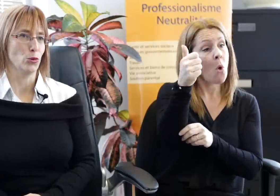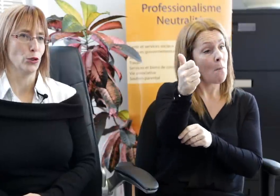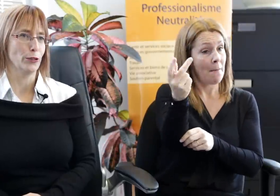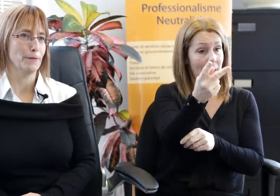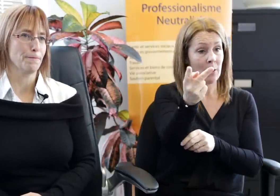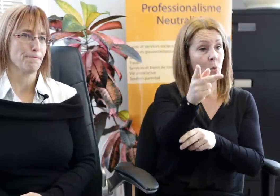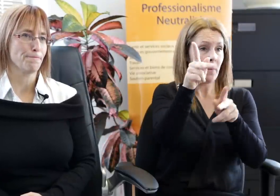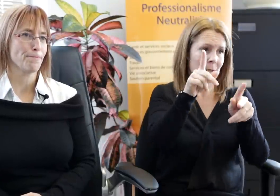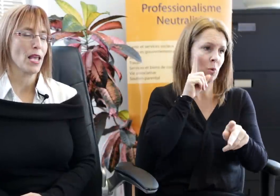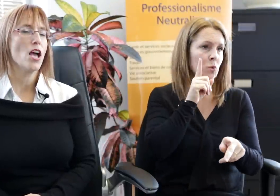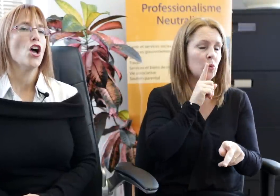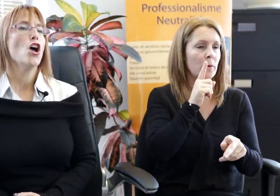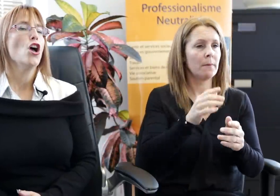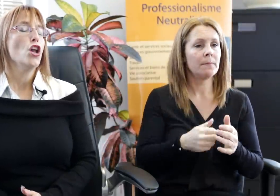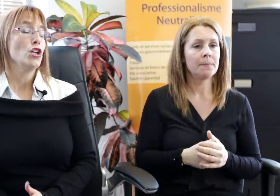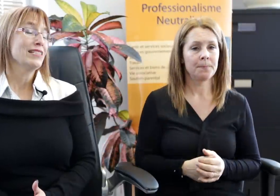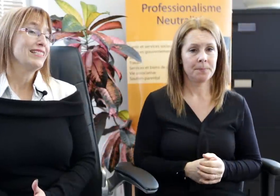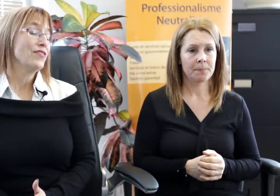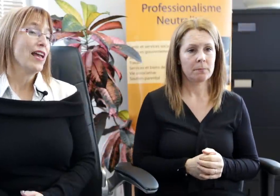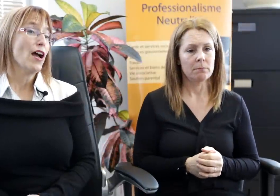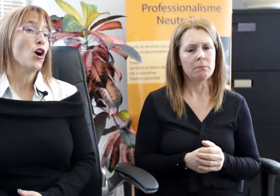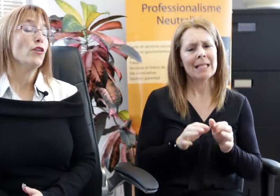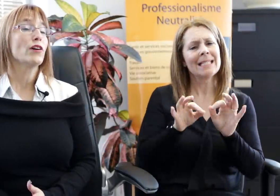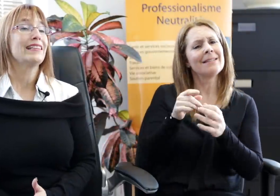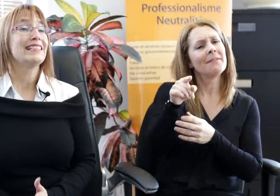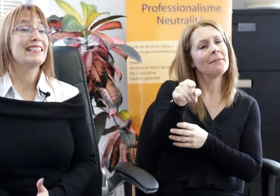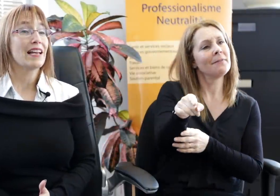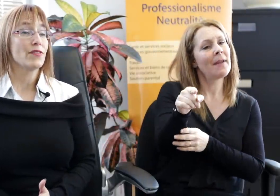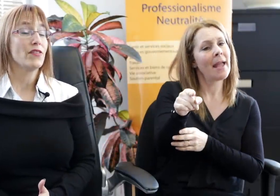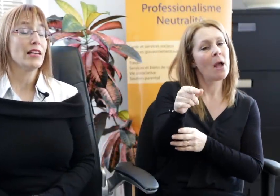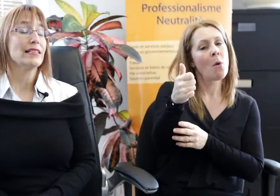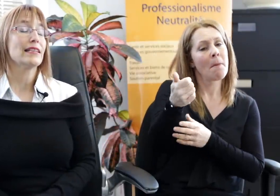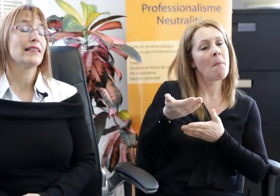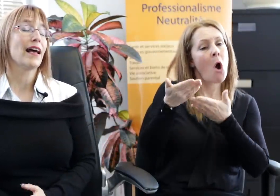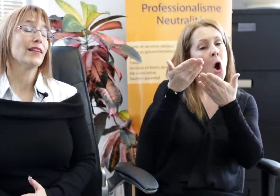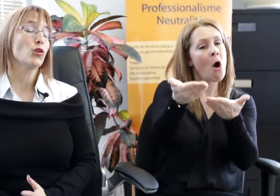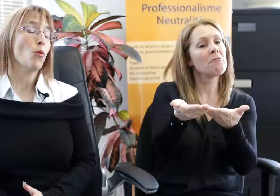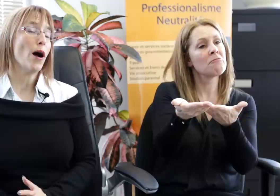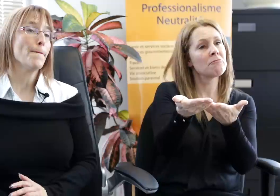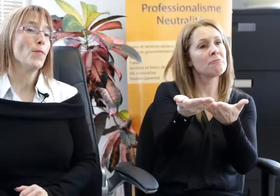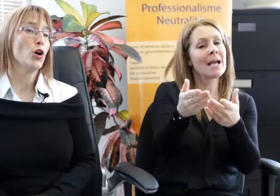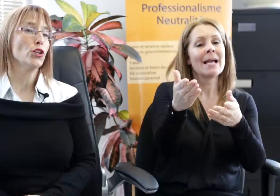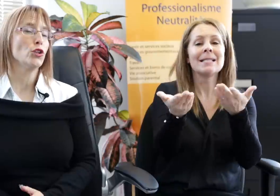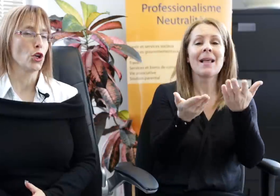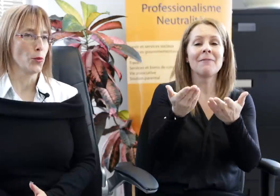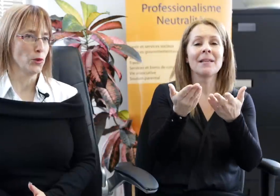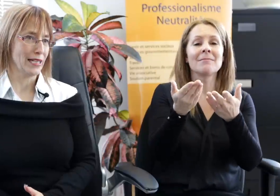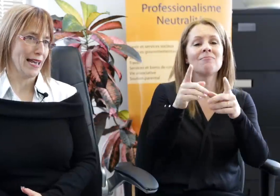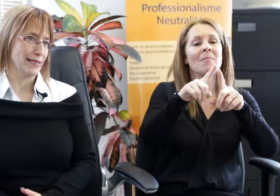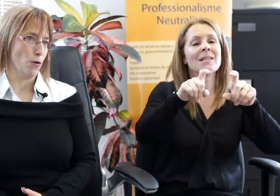sourdes. Le CIVET offre des services dans trois modes de communication.